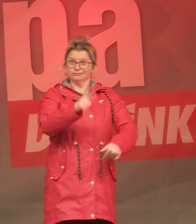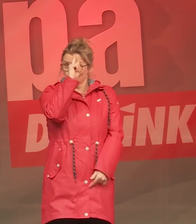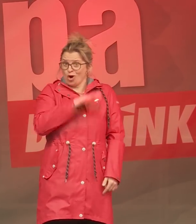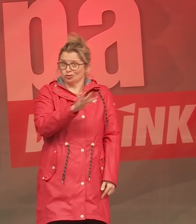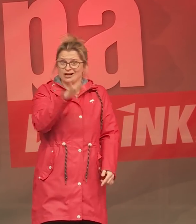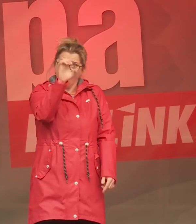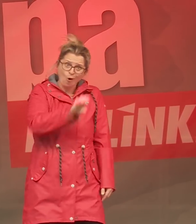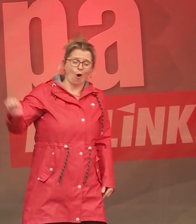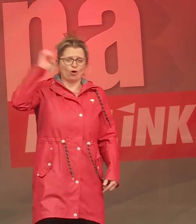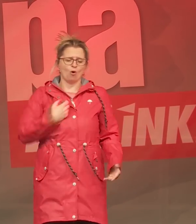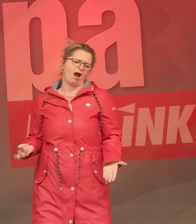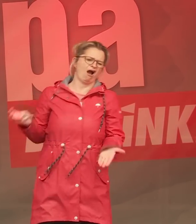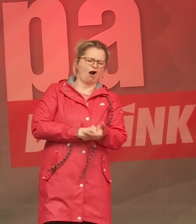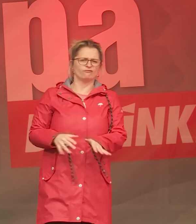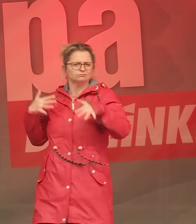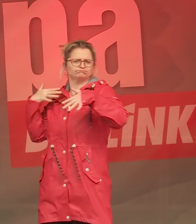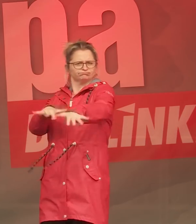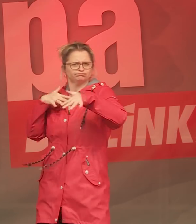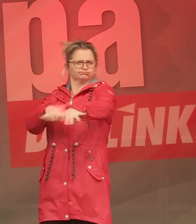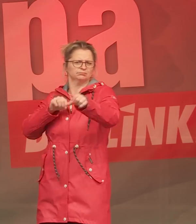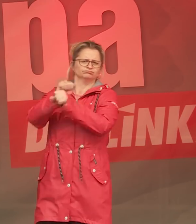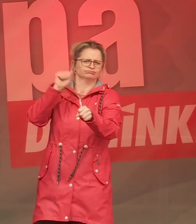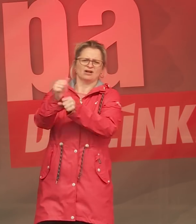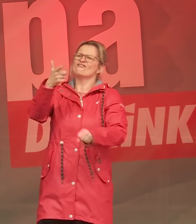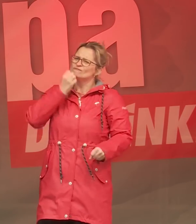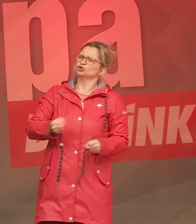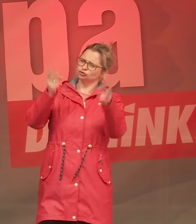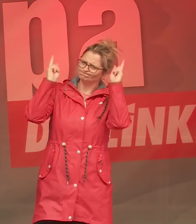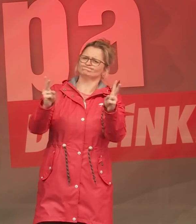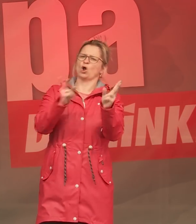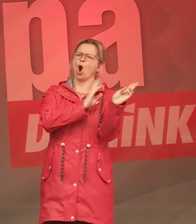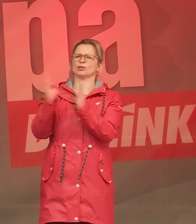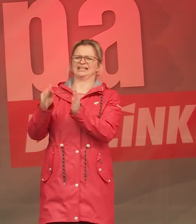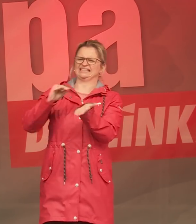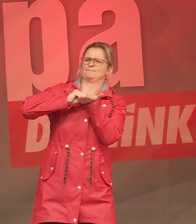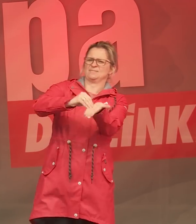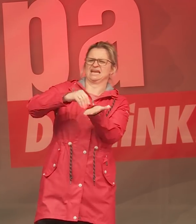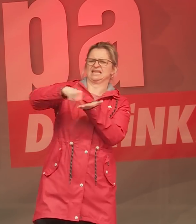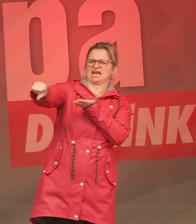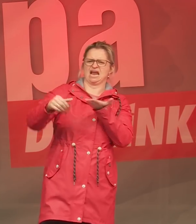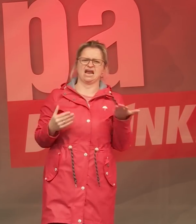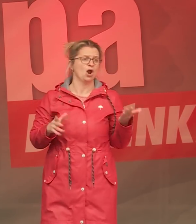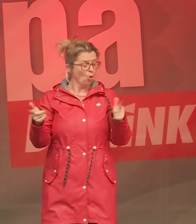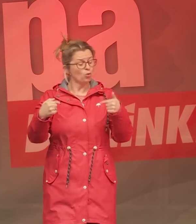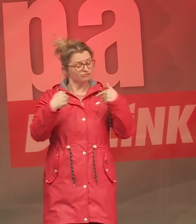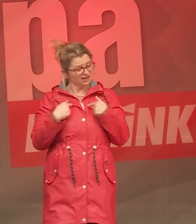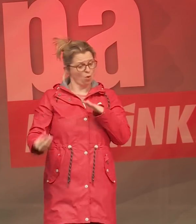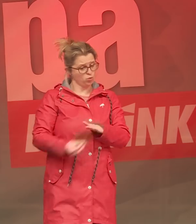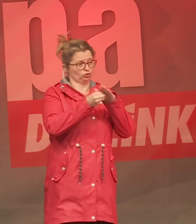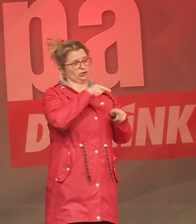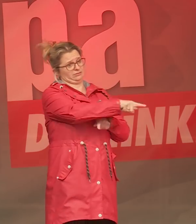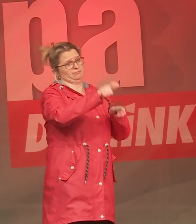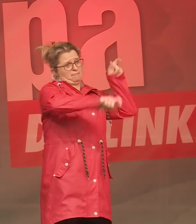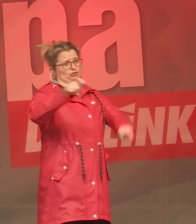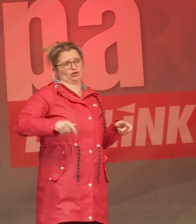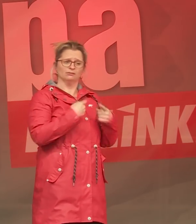europaweit auf die Straße gegangen sind für bezahlbaren Wohnraum. Genau so muss es weitergehen. Und wir als Linke stehen an der Seite der Menschen,